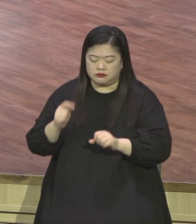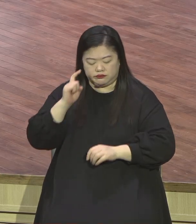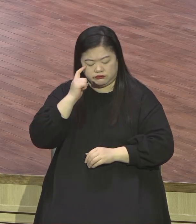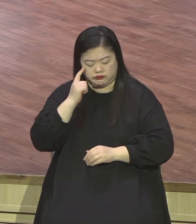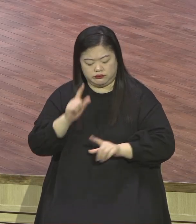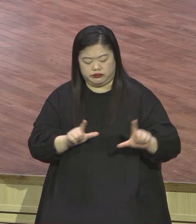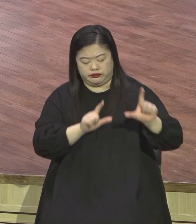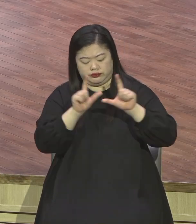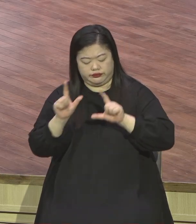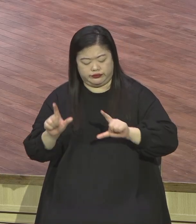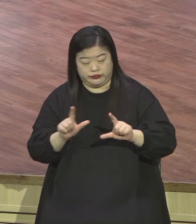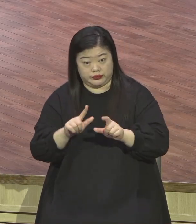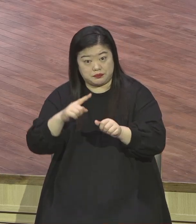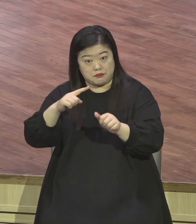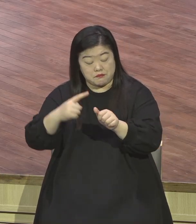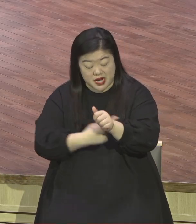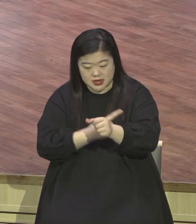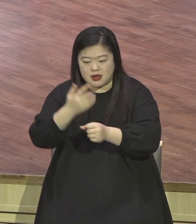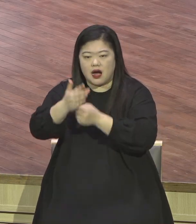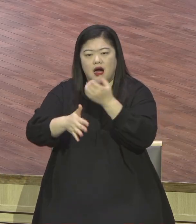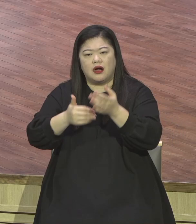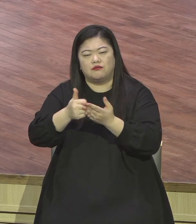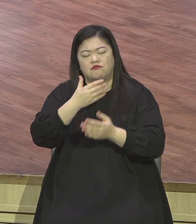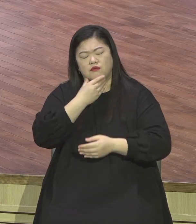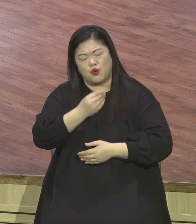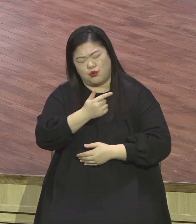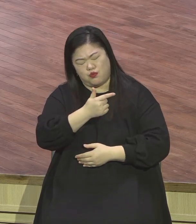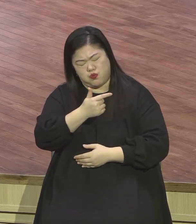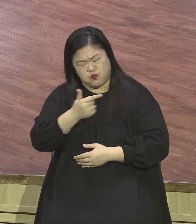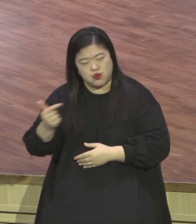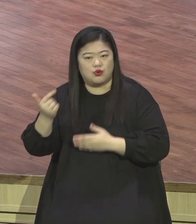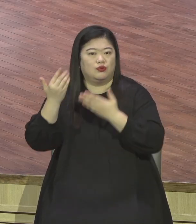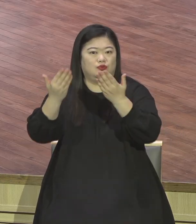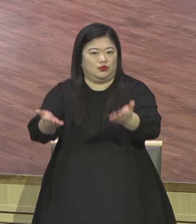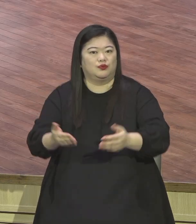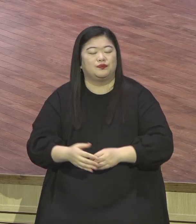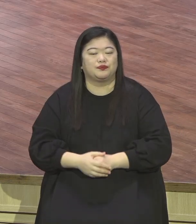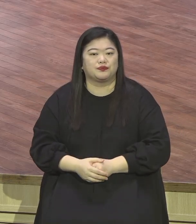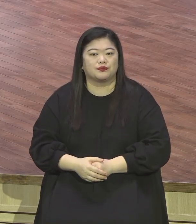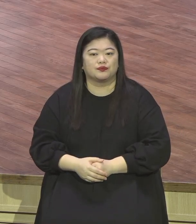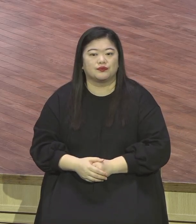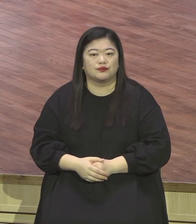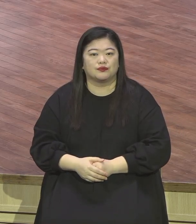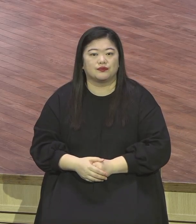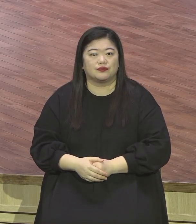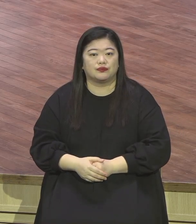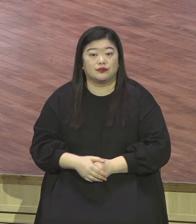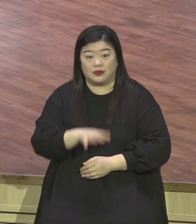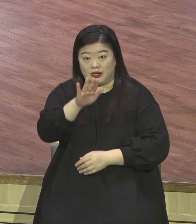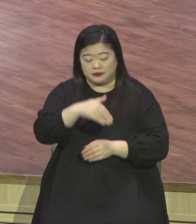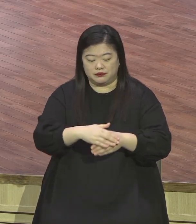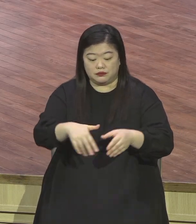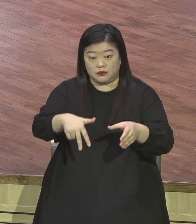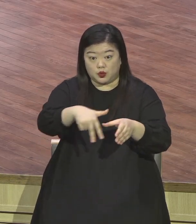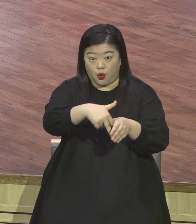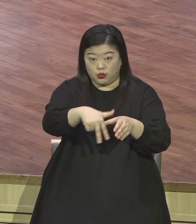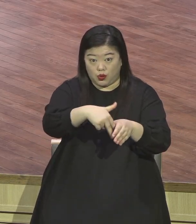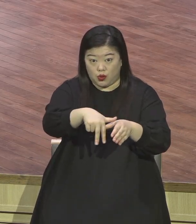역사하실 것입니다 종교생활에는 행복이 없습니다 하면 할수록 고통스러웠습니다 아가페 이